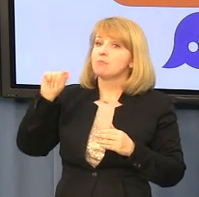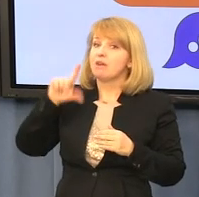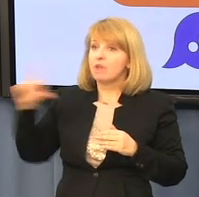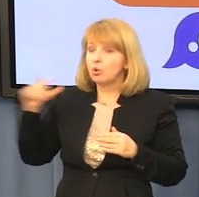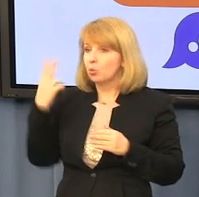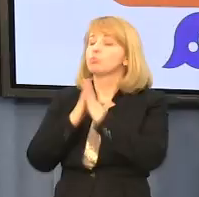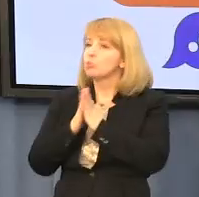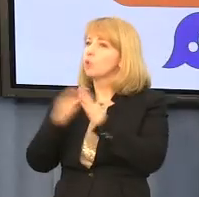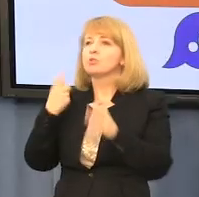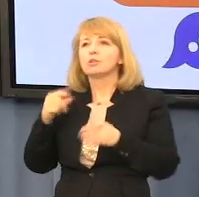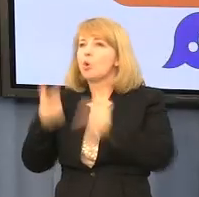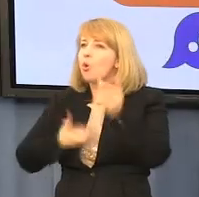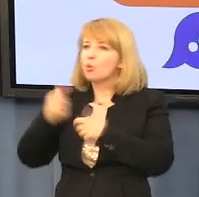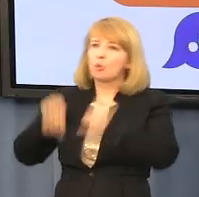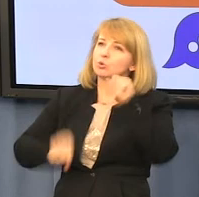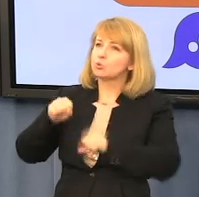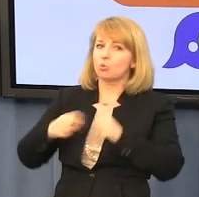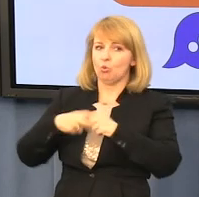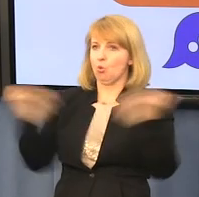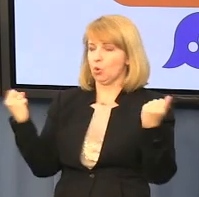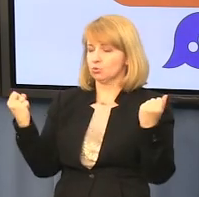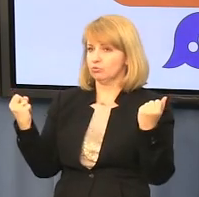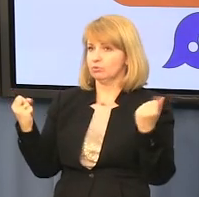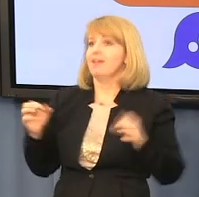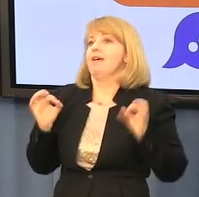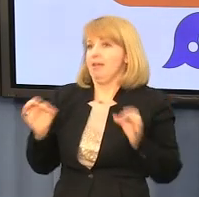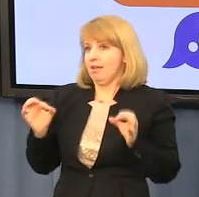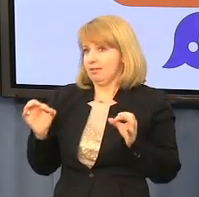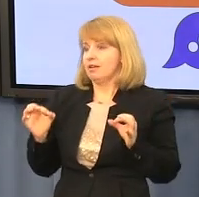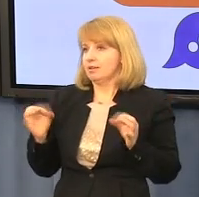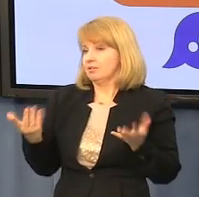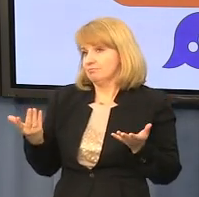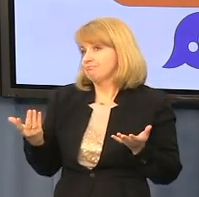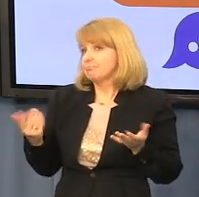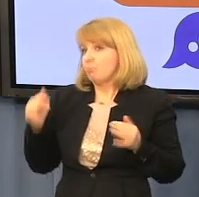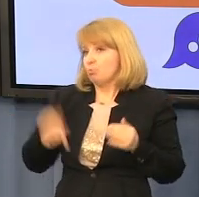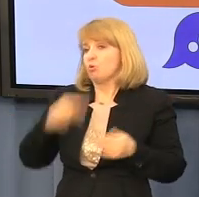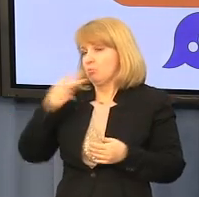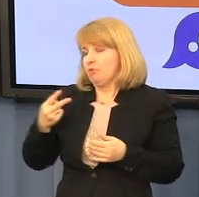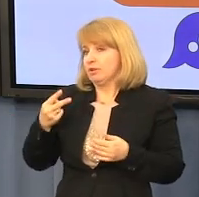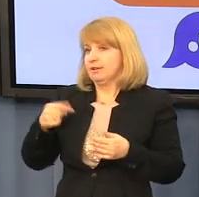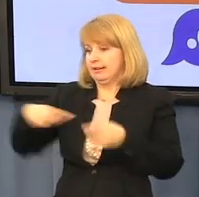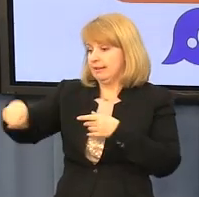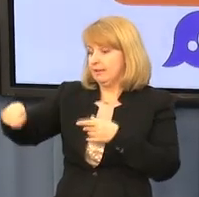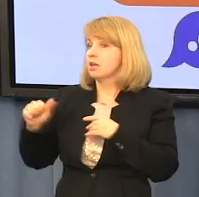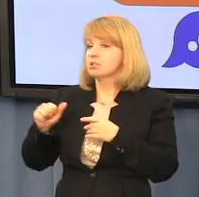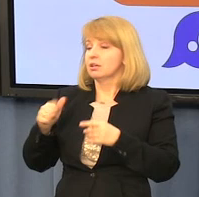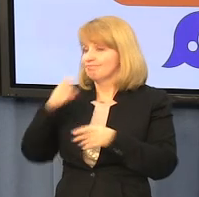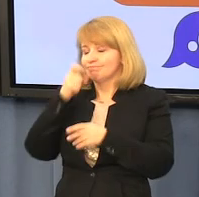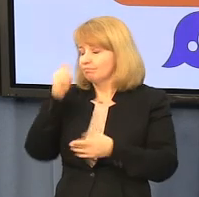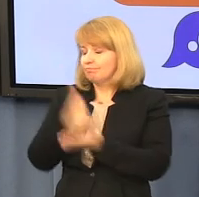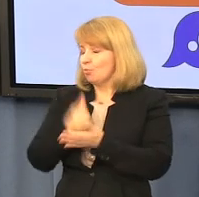nie orzekali rozwodów. Dzisiaj to jeszcze możemy powiedzieć, bo za kilka dni to już będzie przestępstwo. Będzie obraza świętego.